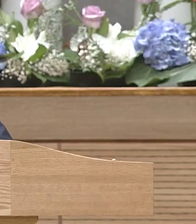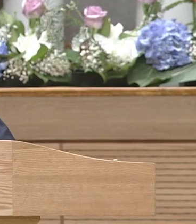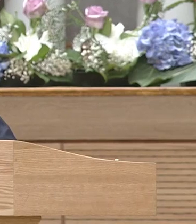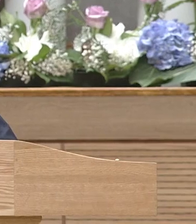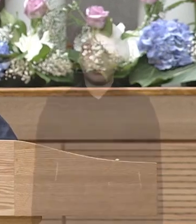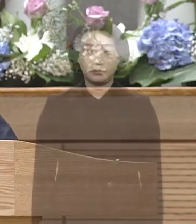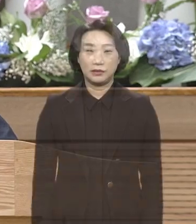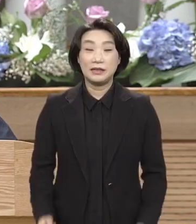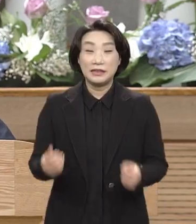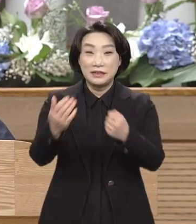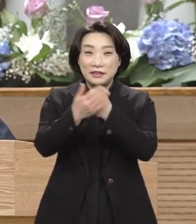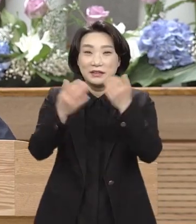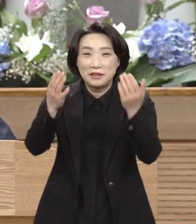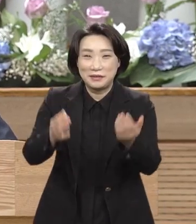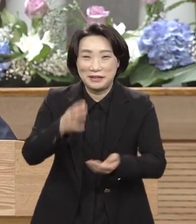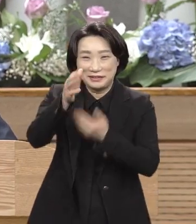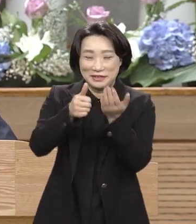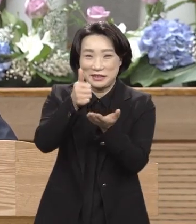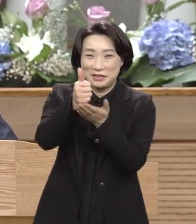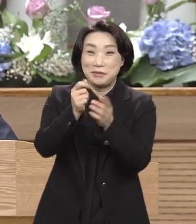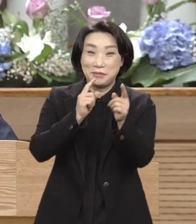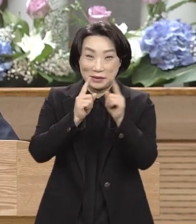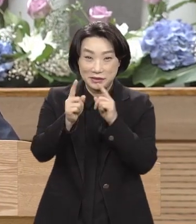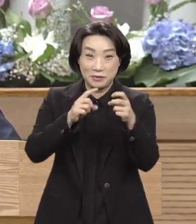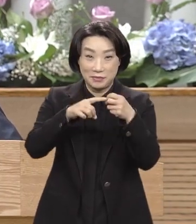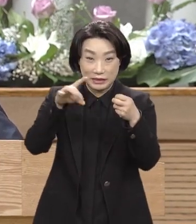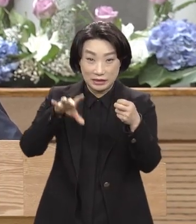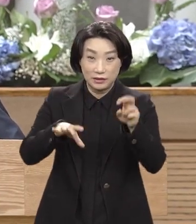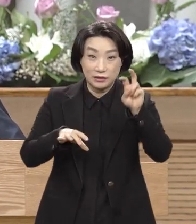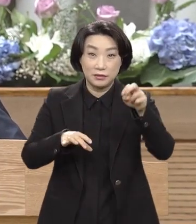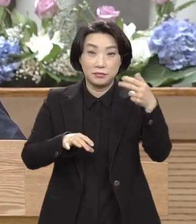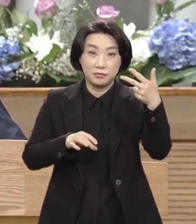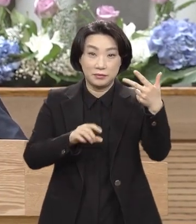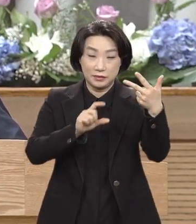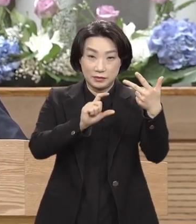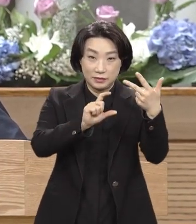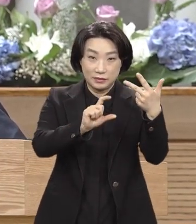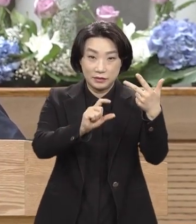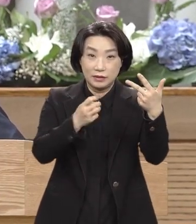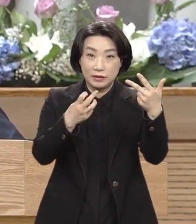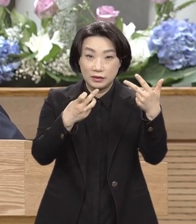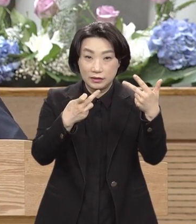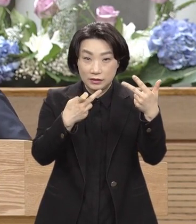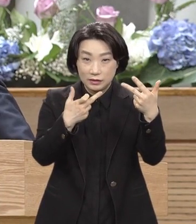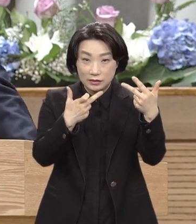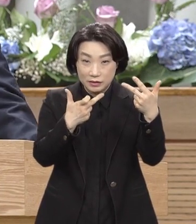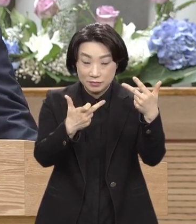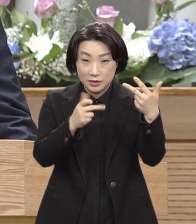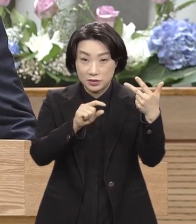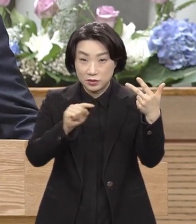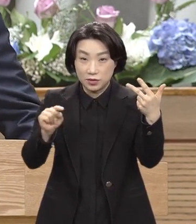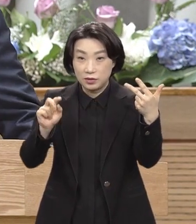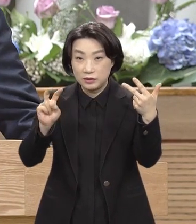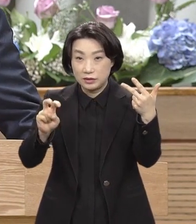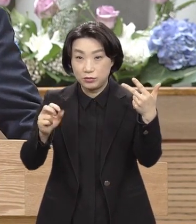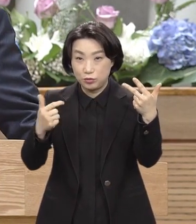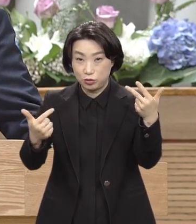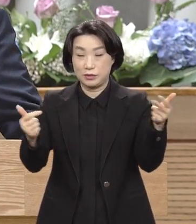마태복음 27장 17절에서 26절까지를